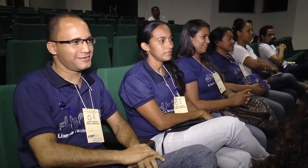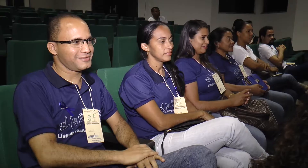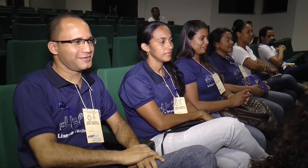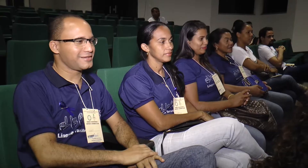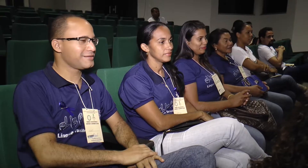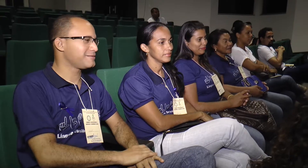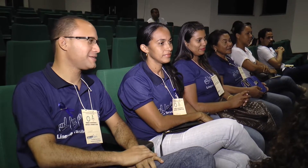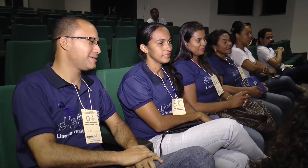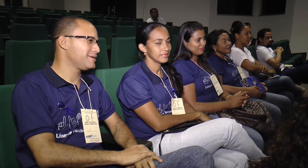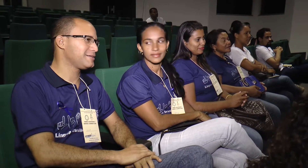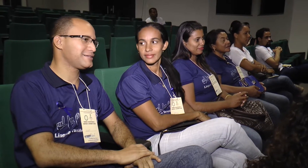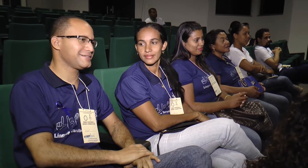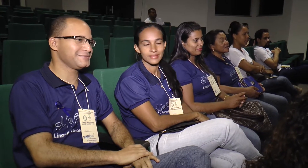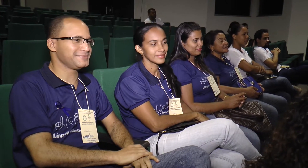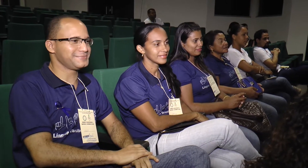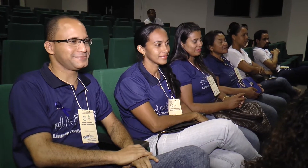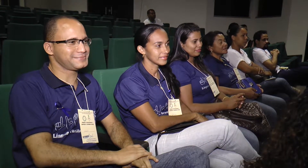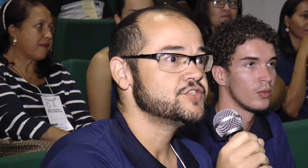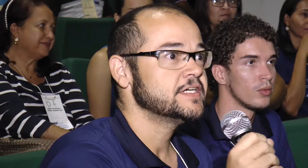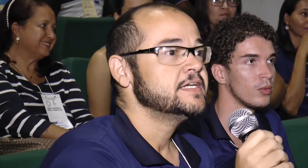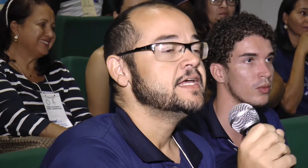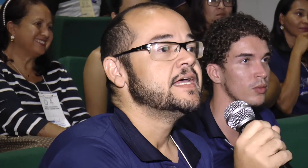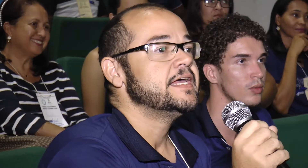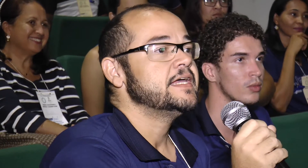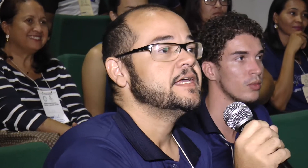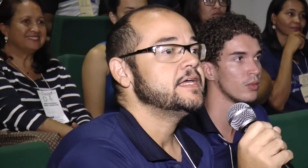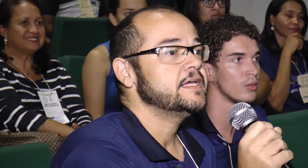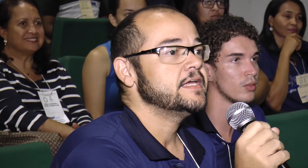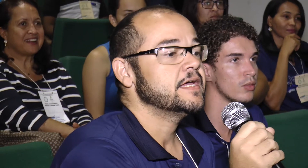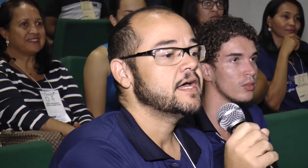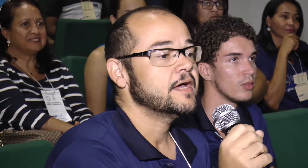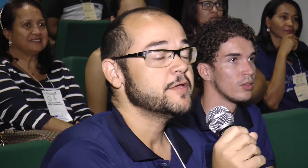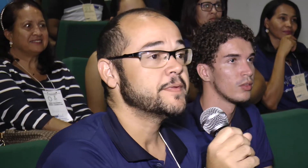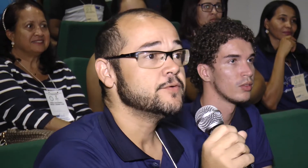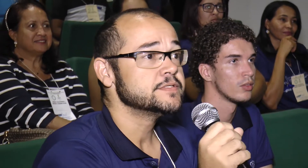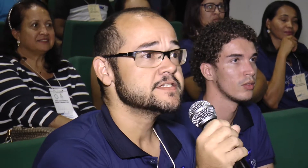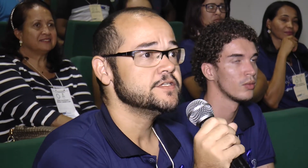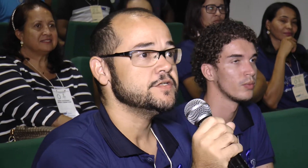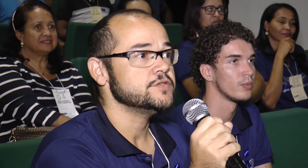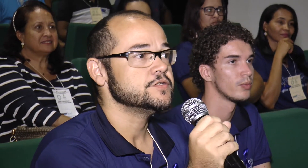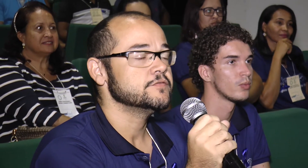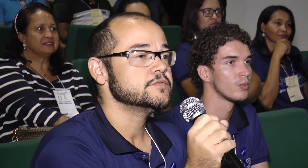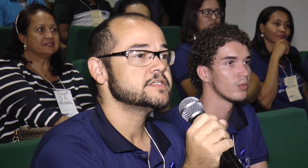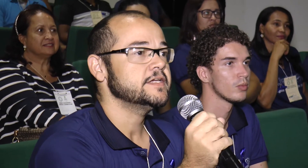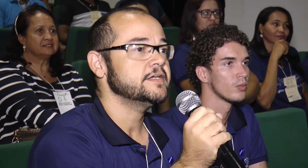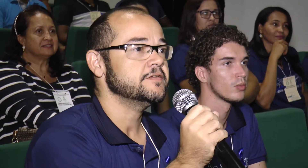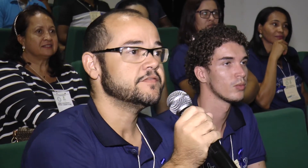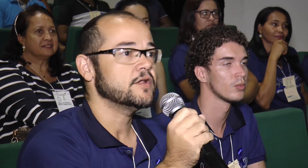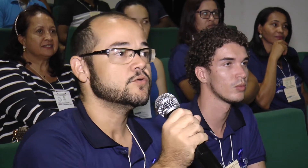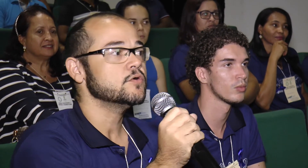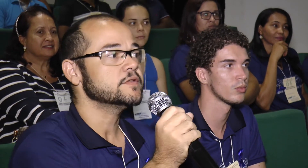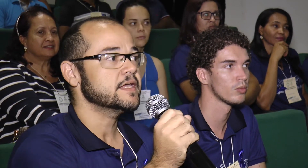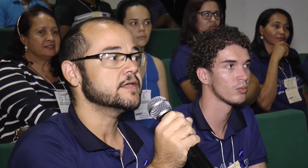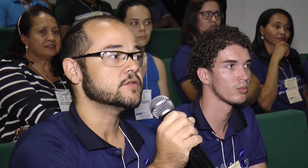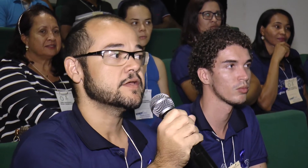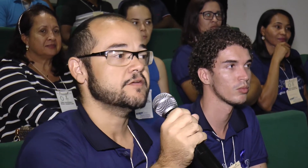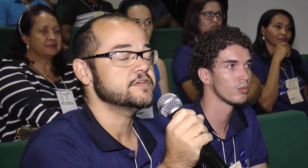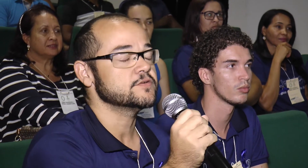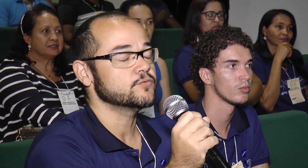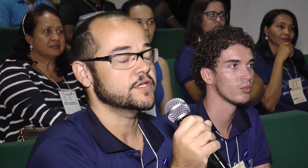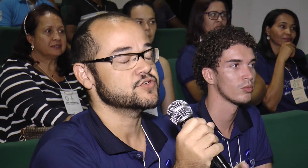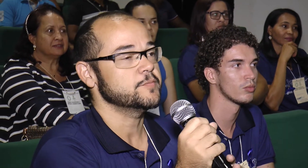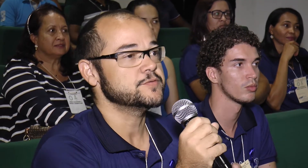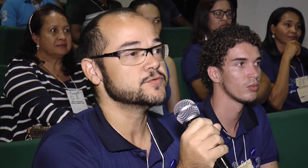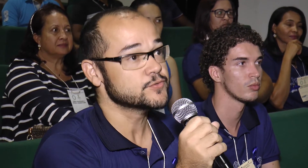experiência tem sido fantástica Antônio Augusto Matos Lima é professor de História E para comunicar com alunos